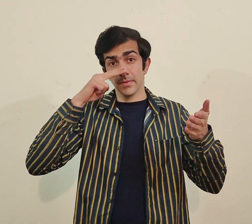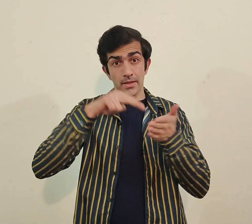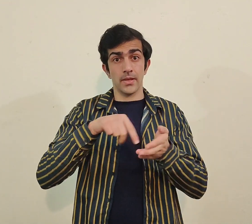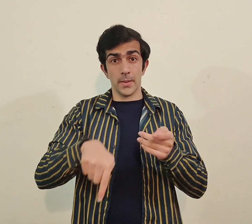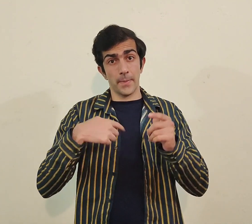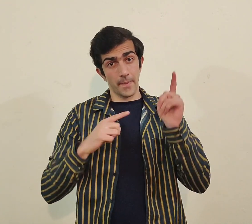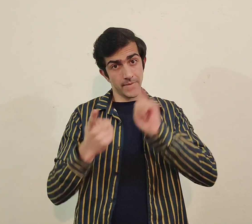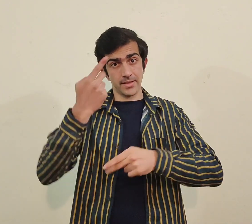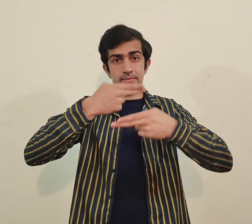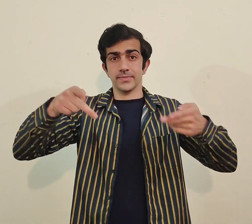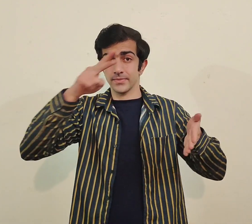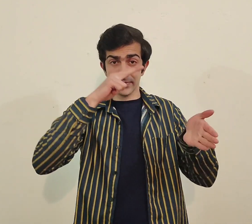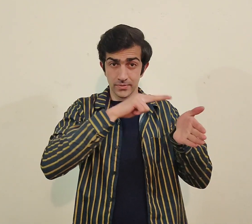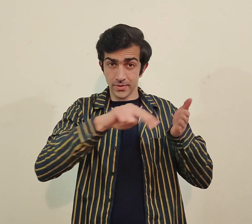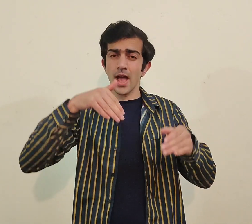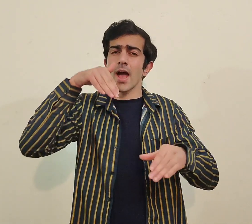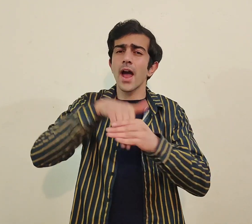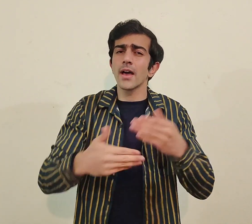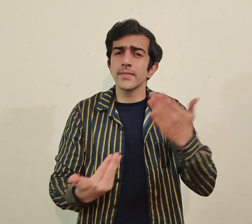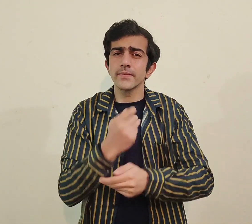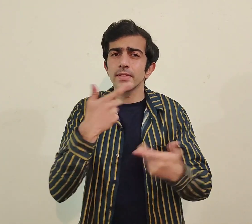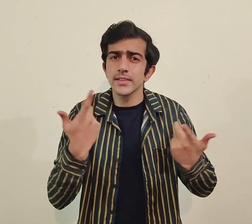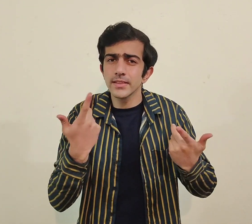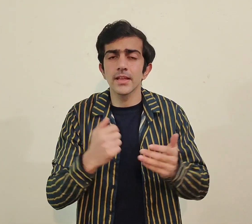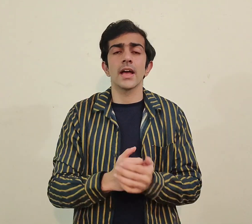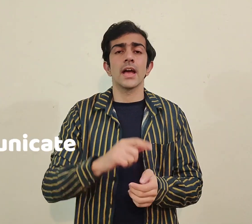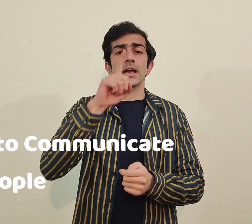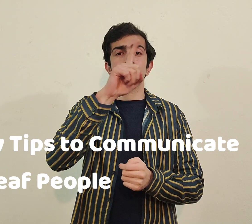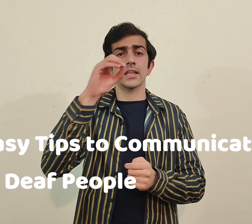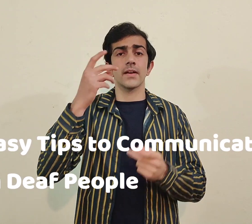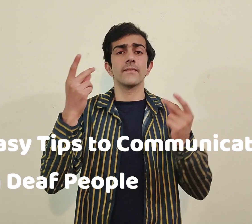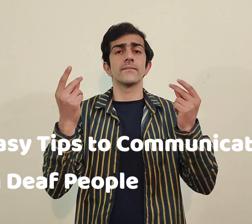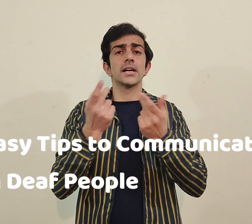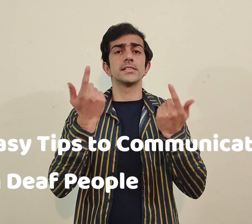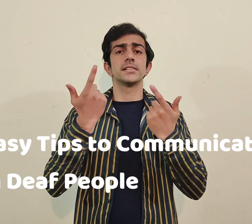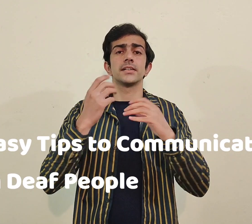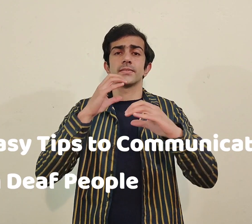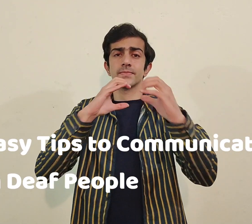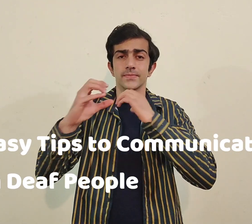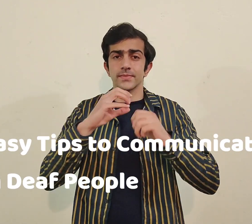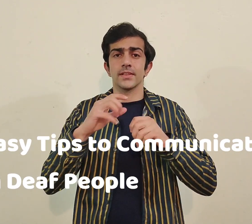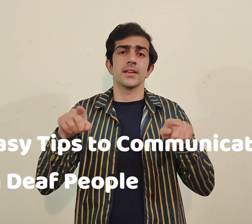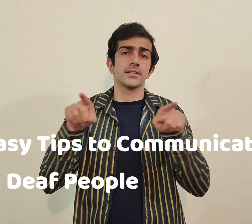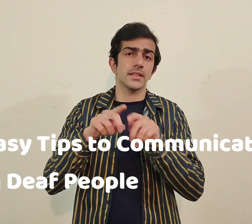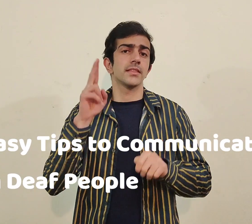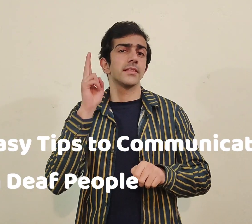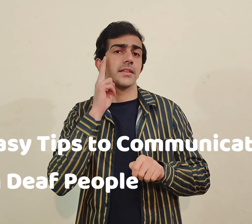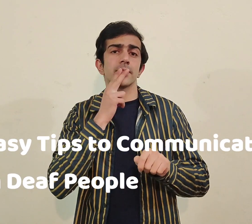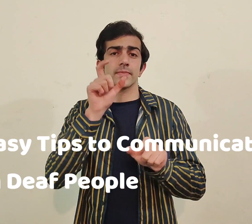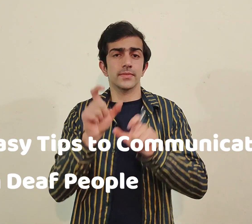آپ بعد میں ویڈیو دیکھ سکتے ہیں یہاں پہ لنک میں لیکن آج ایک اور نیو ویڈیو بنانے جا رہا ہوں تو دس ایزی ٹپس جو آپ ڈیف